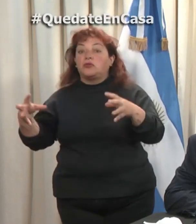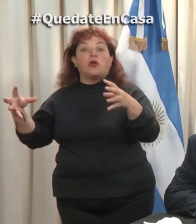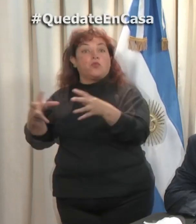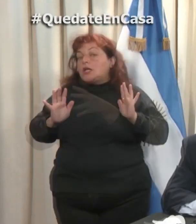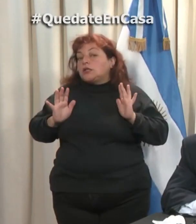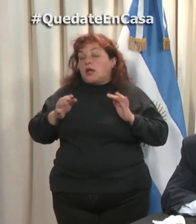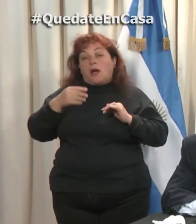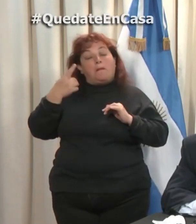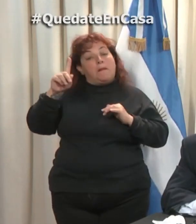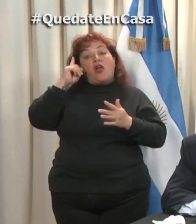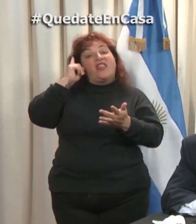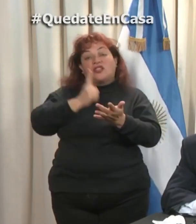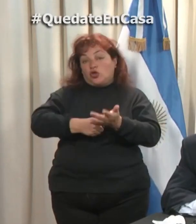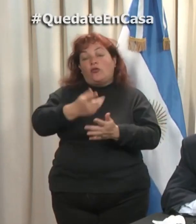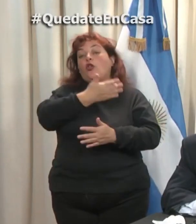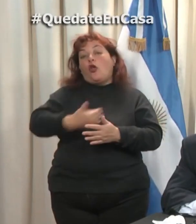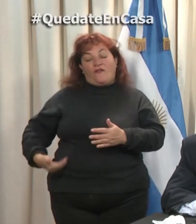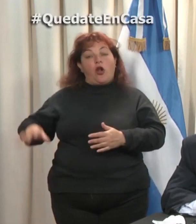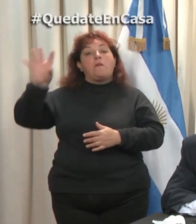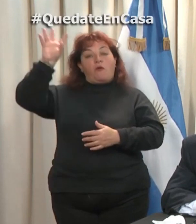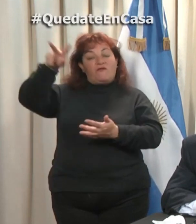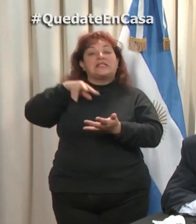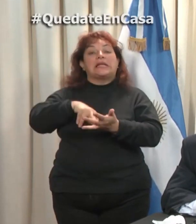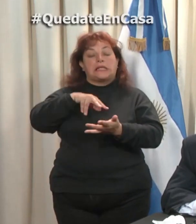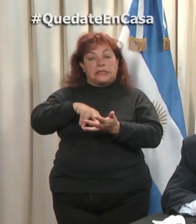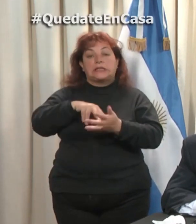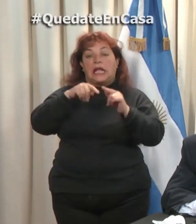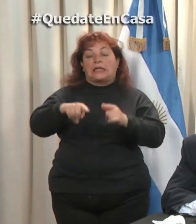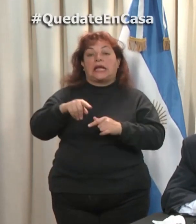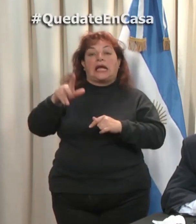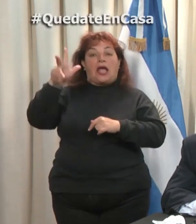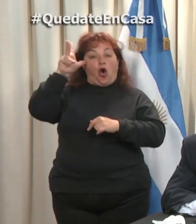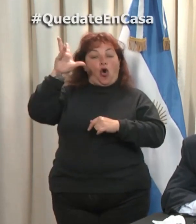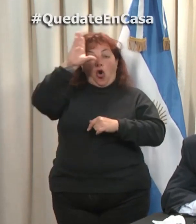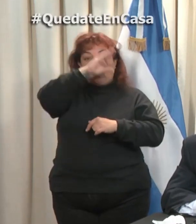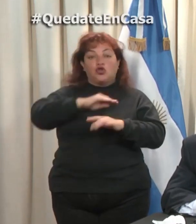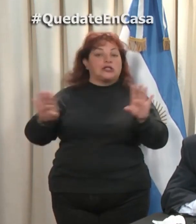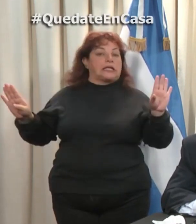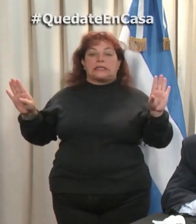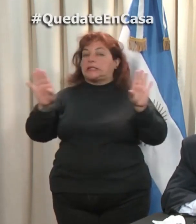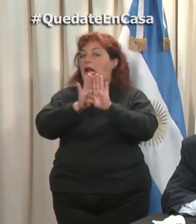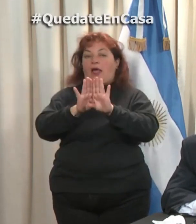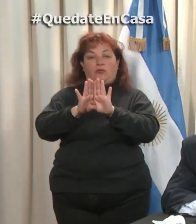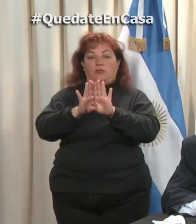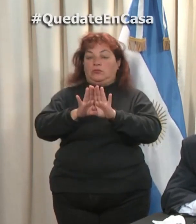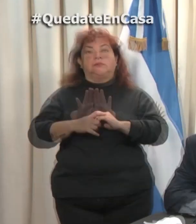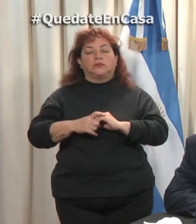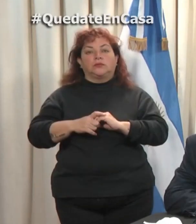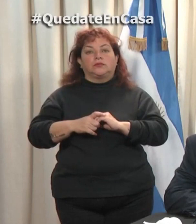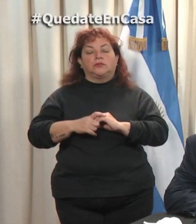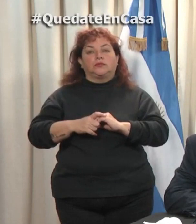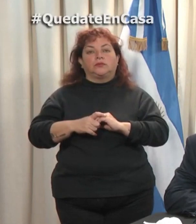gastronómico. La decisión del gobierno de la provincia es que a partir de las 20 horas cesen todas las actividades.